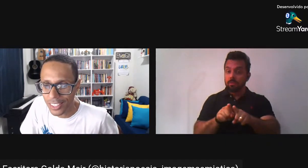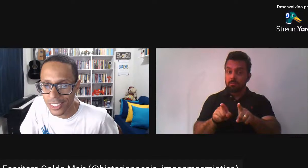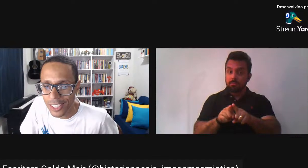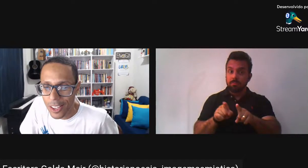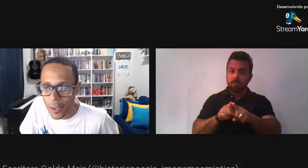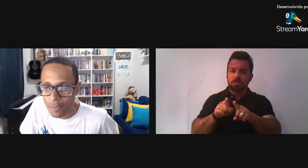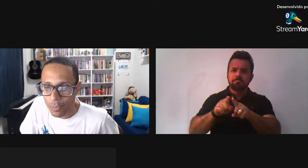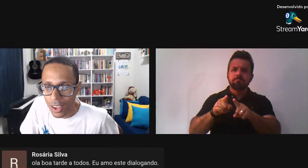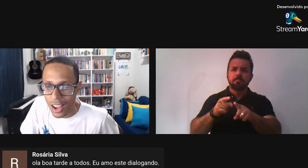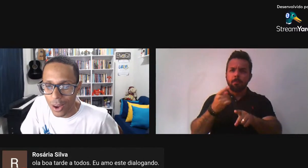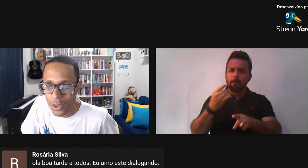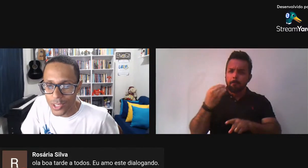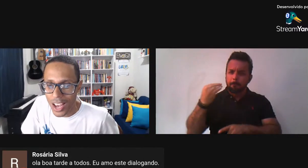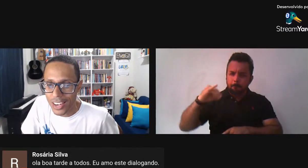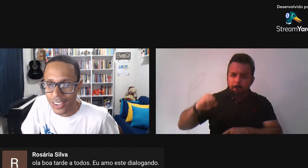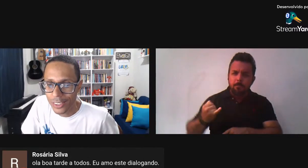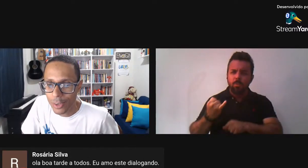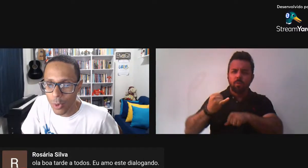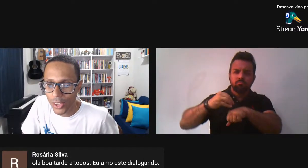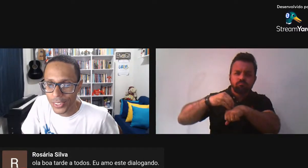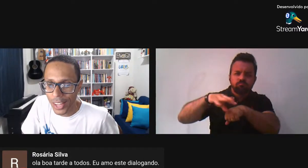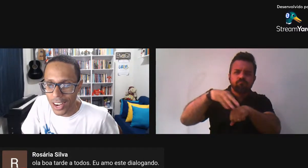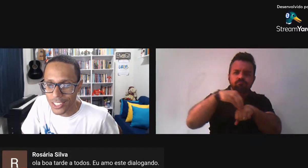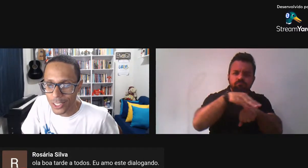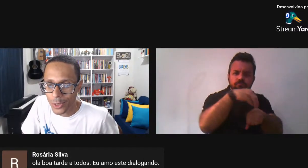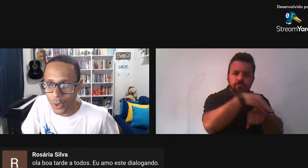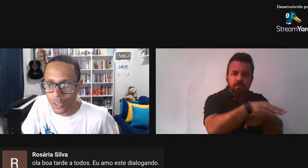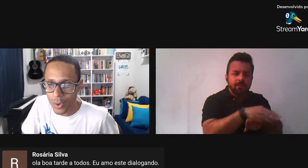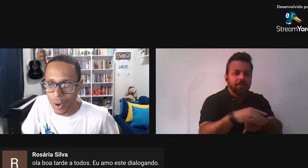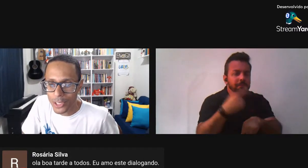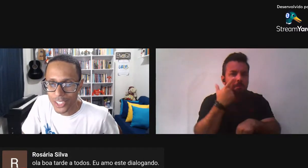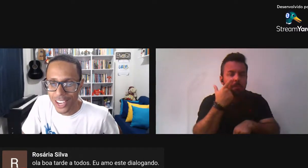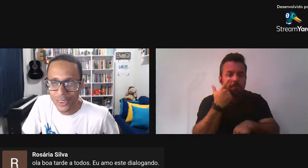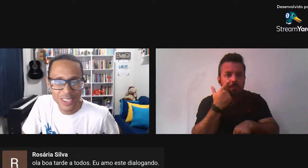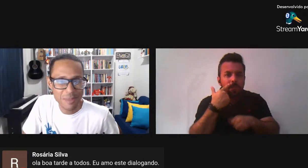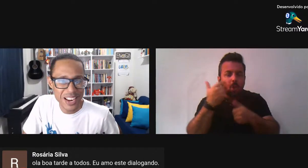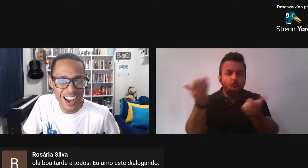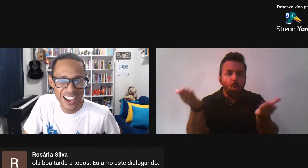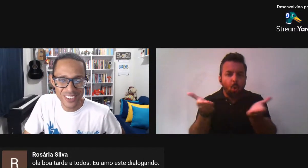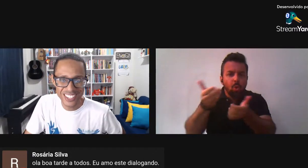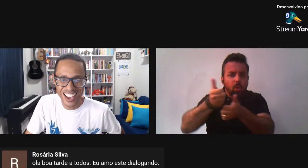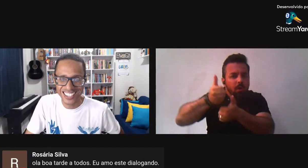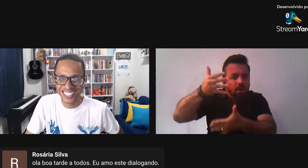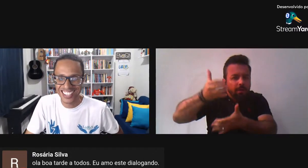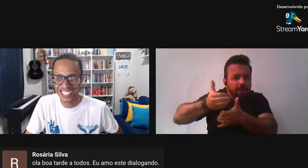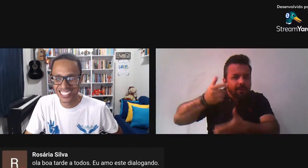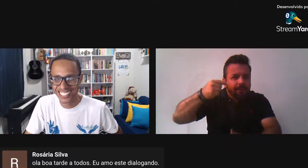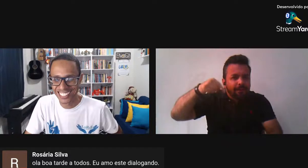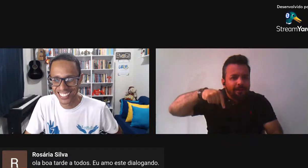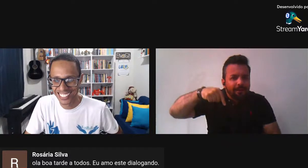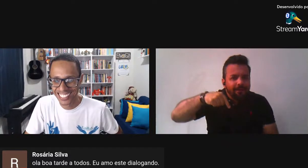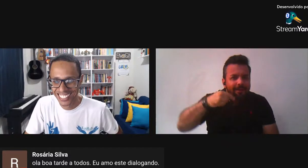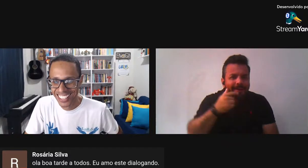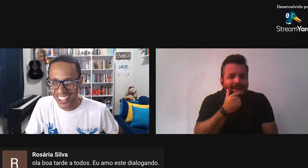ver quem está aqui? A Rosária Oi, boa tarde A todos Eu amo este Dialogando Obrigado, Rosária